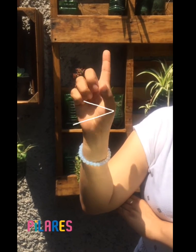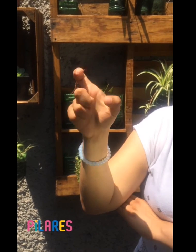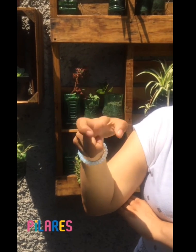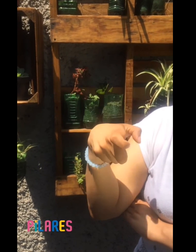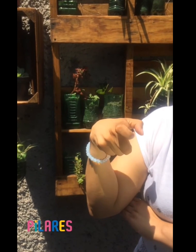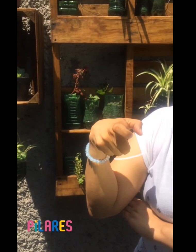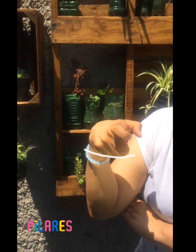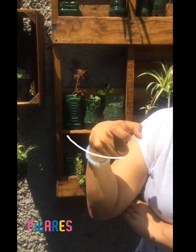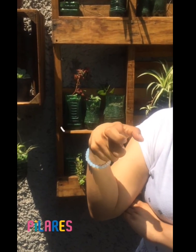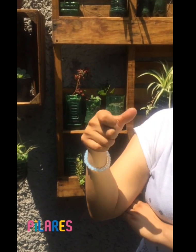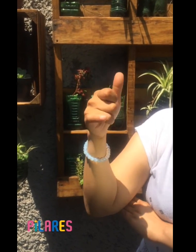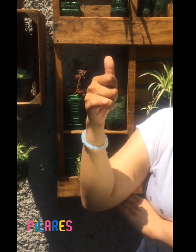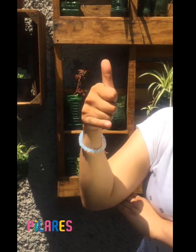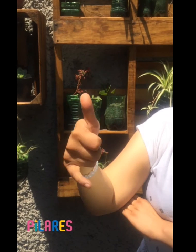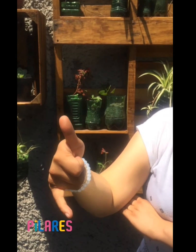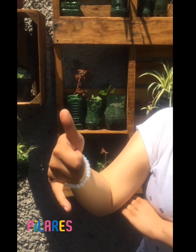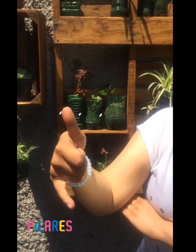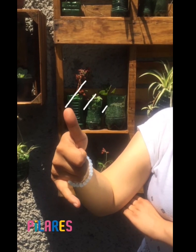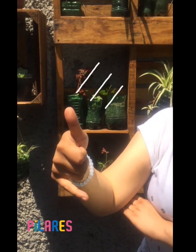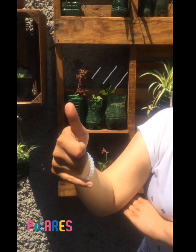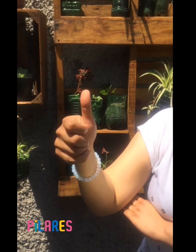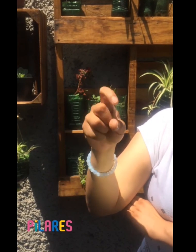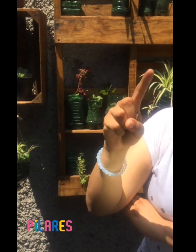X, Y, Z.